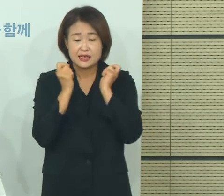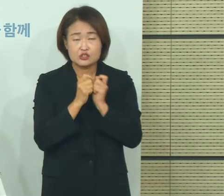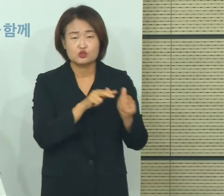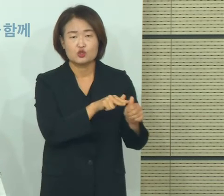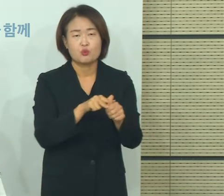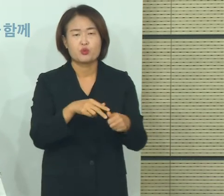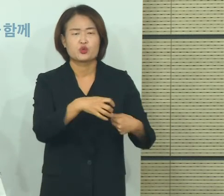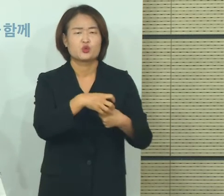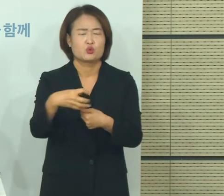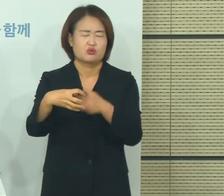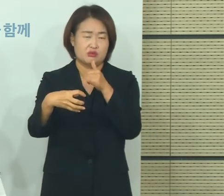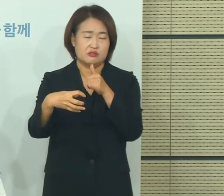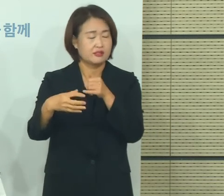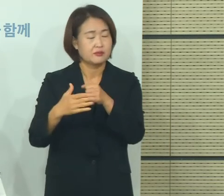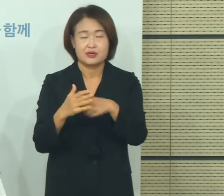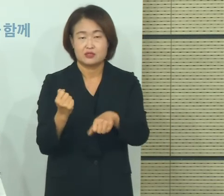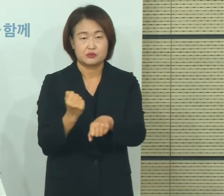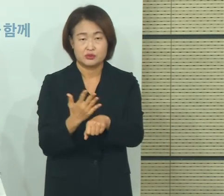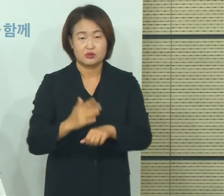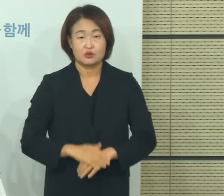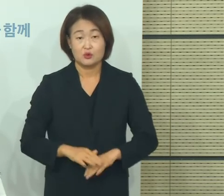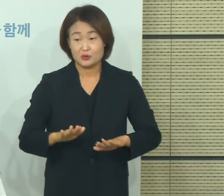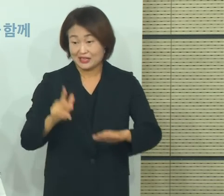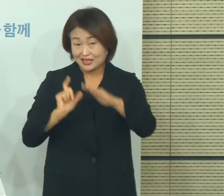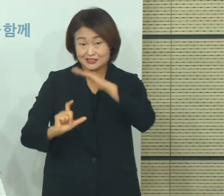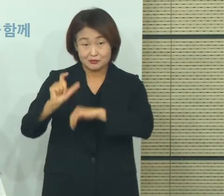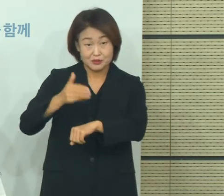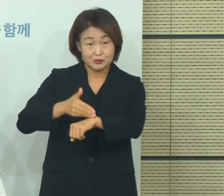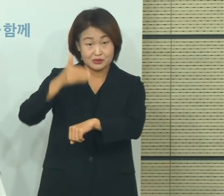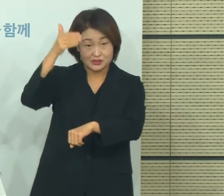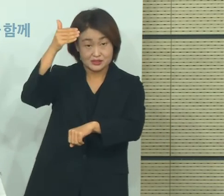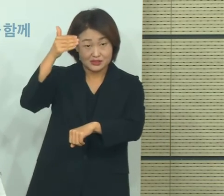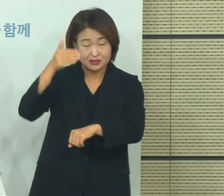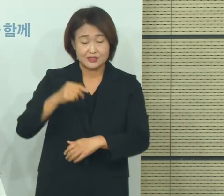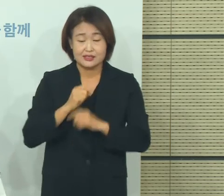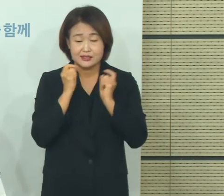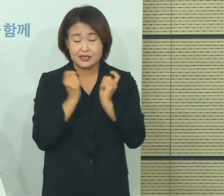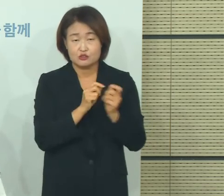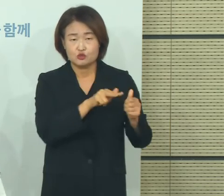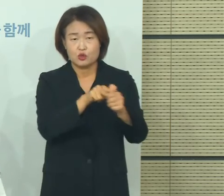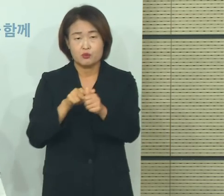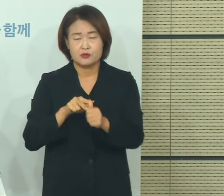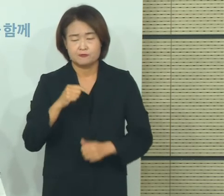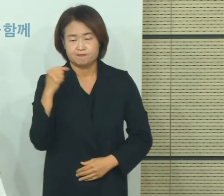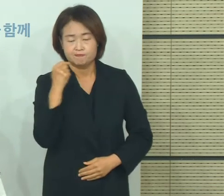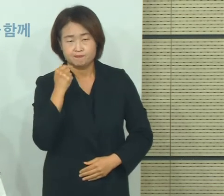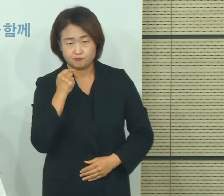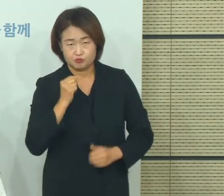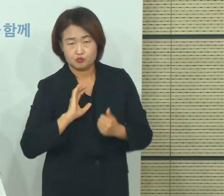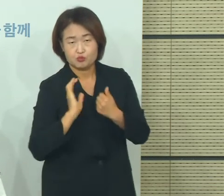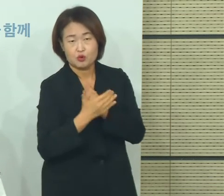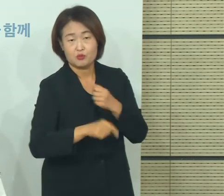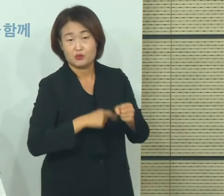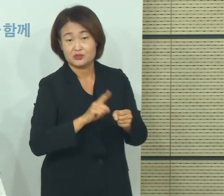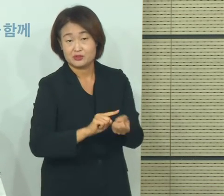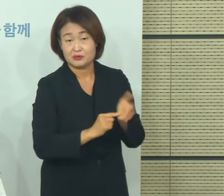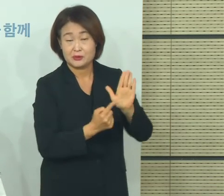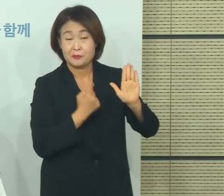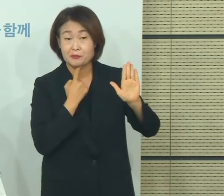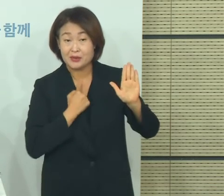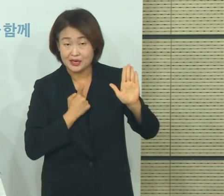보호를 강화시키는 조치를 발표한 바 있습니다. 이렇다 보니 좀 더 전자 출입명부를 활성화시키기 위한 대책들을